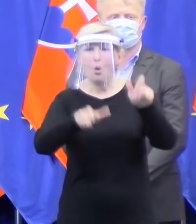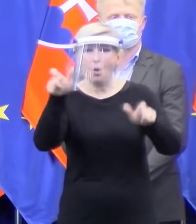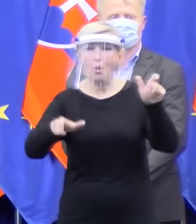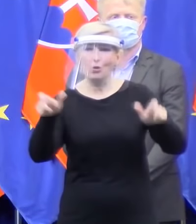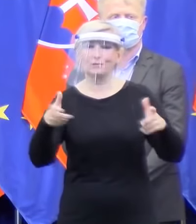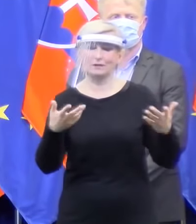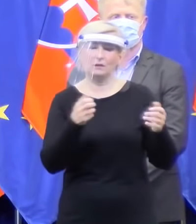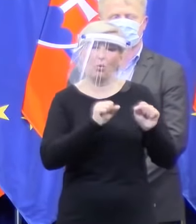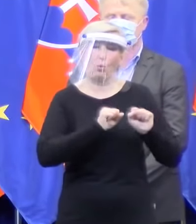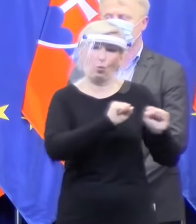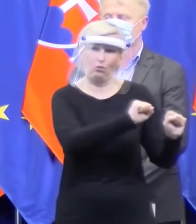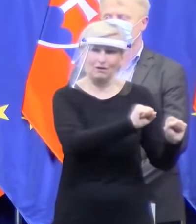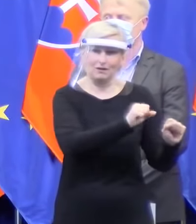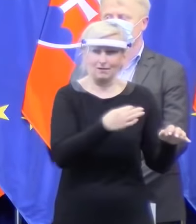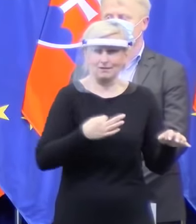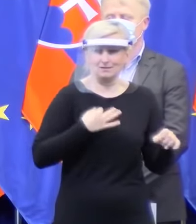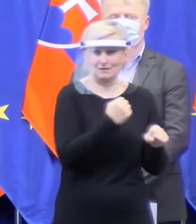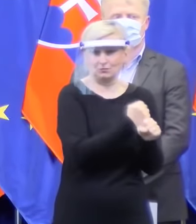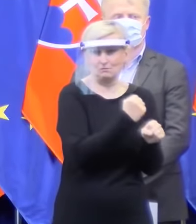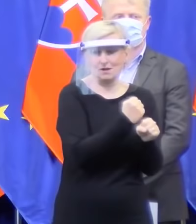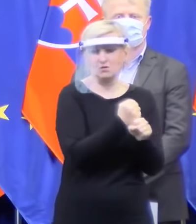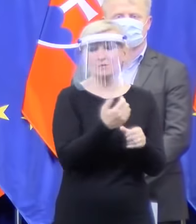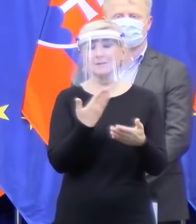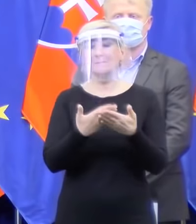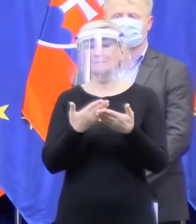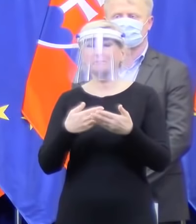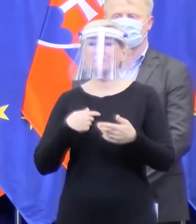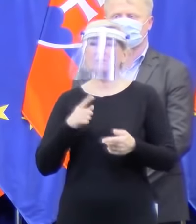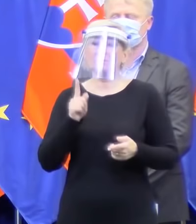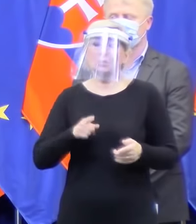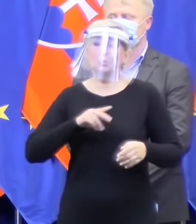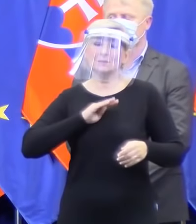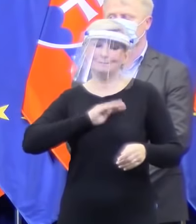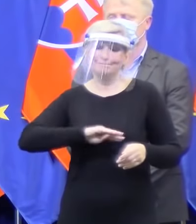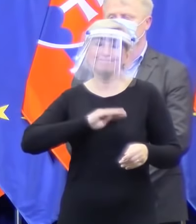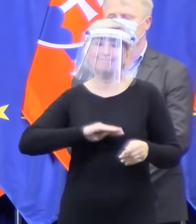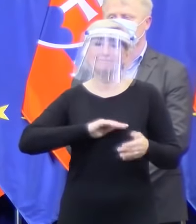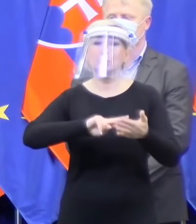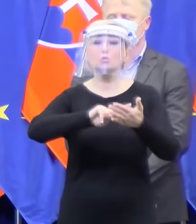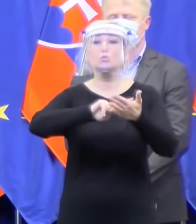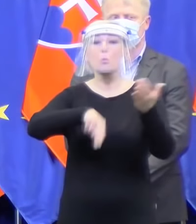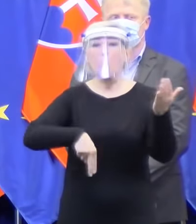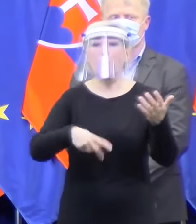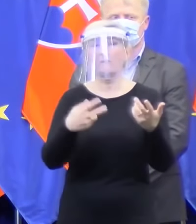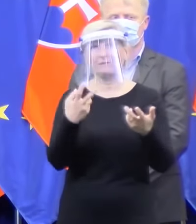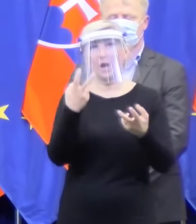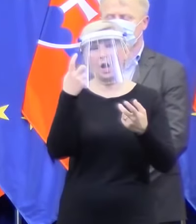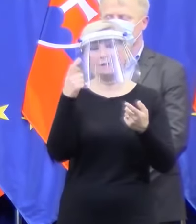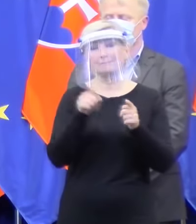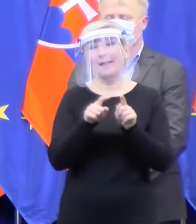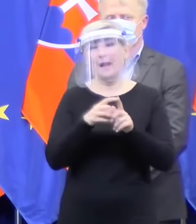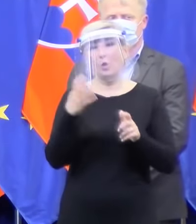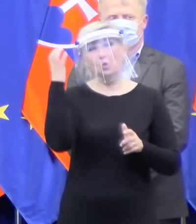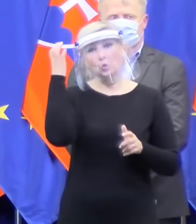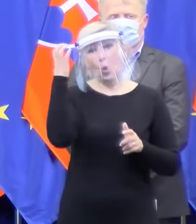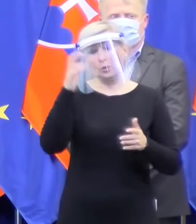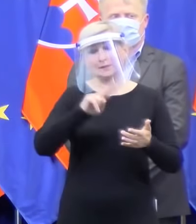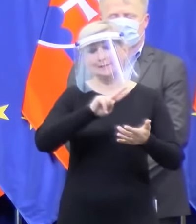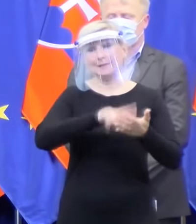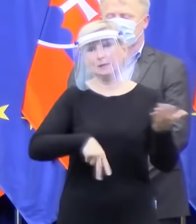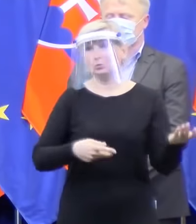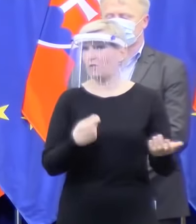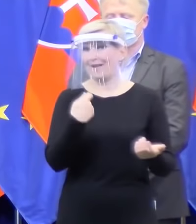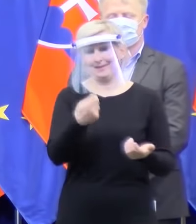Musíme plniť aj zmluvy, ktoré, zlodejské zmluvy, ktoré podpísali tí pred nami, ktoré sa vypovedať nedajú, lebo hold,